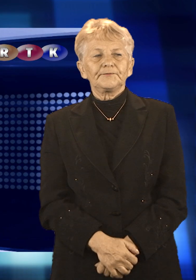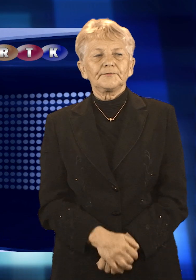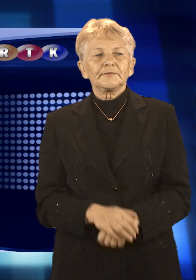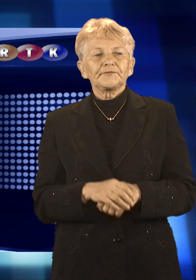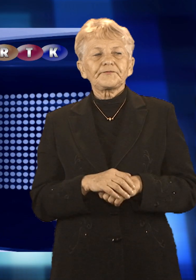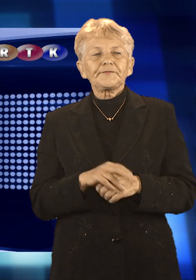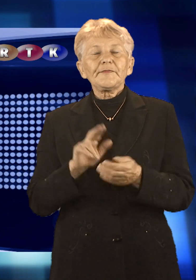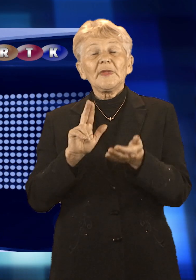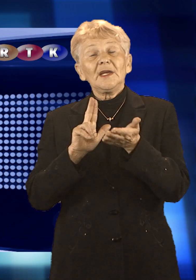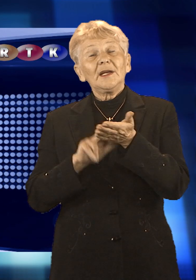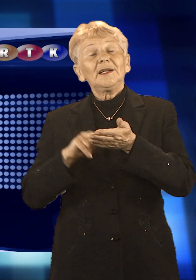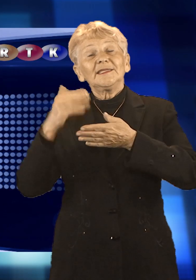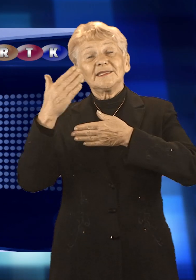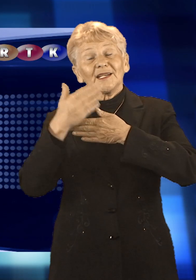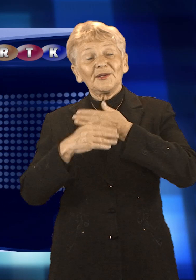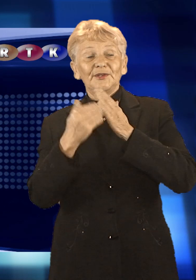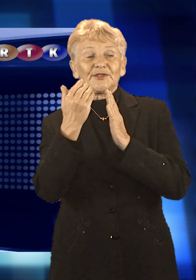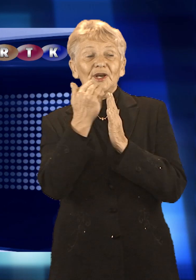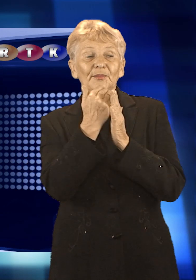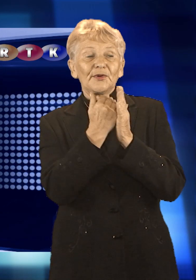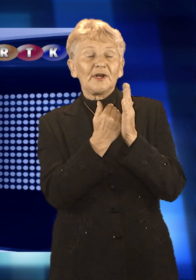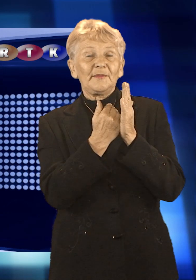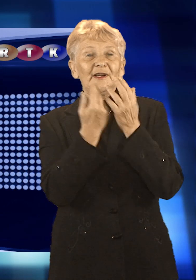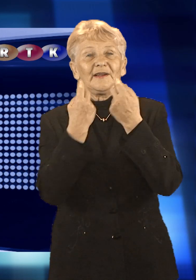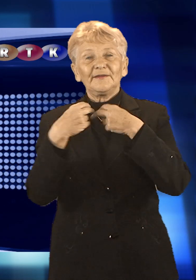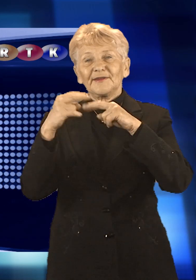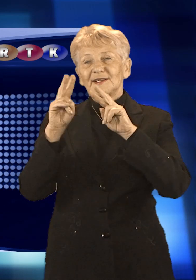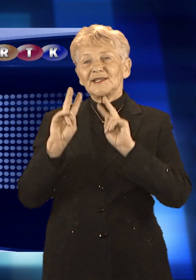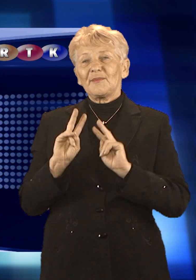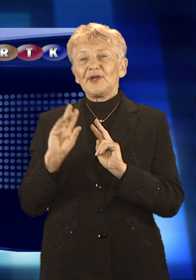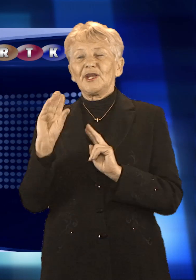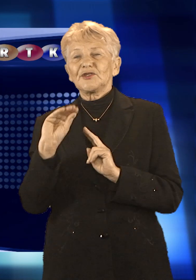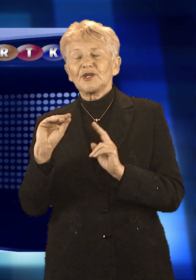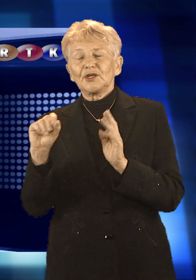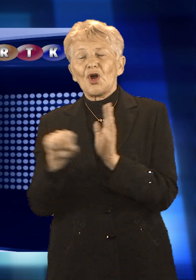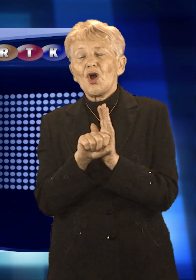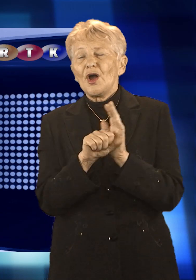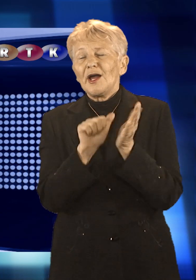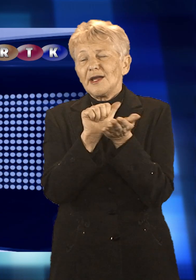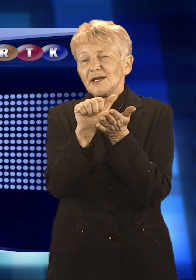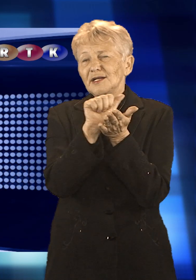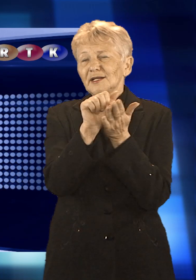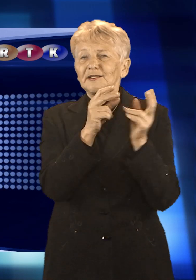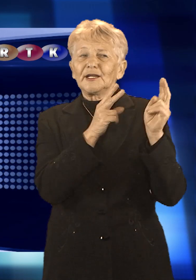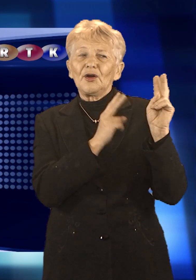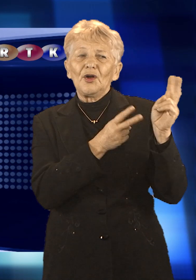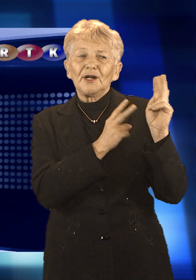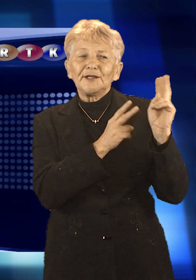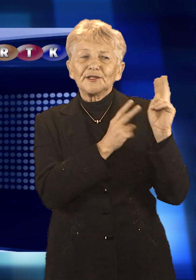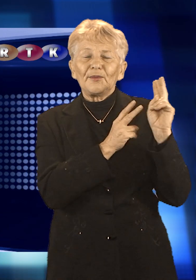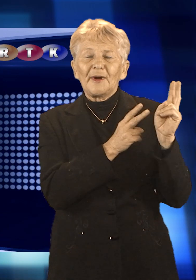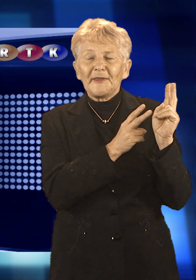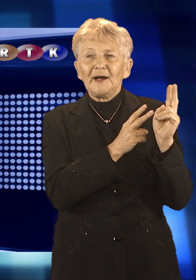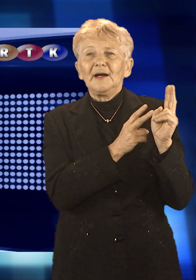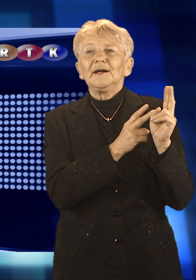A na zakończenie naszego programu wracamy jeszcze do minionego święta niepodległości. W poniedziałek, 11 listopada w ramach obchodów